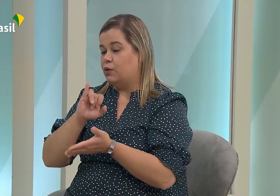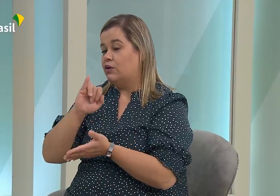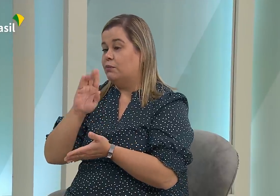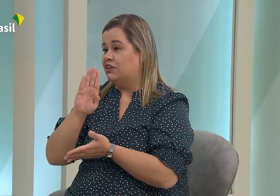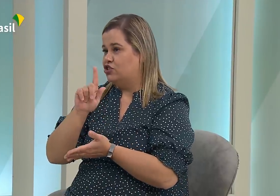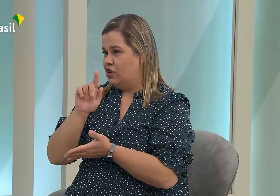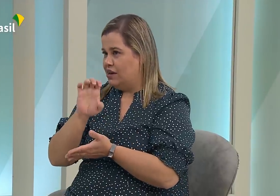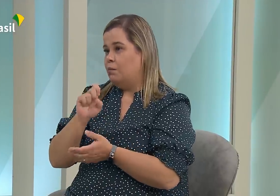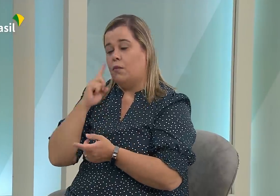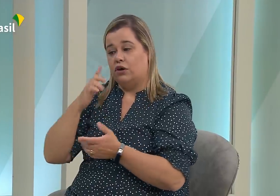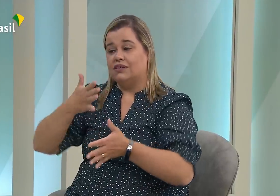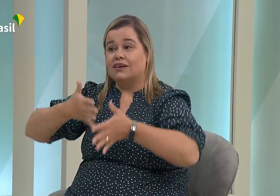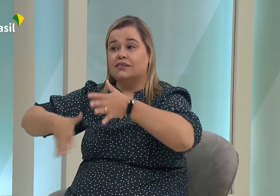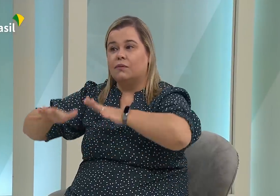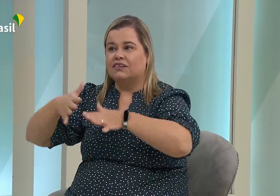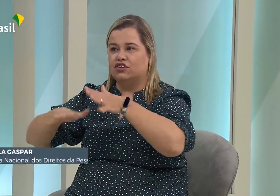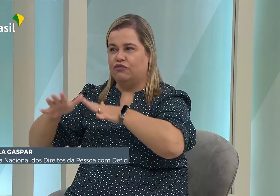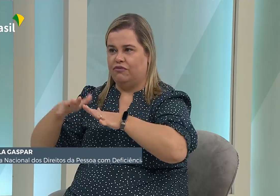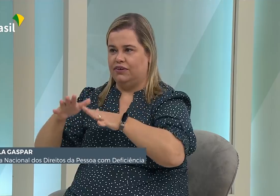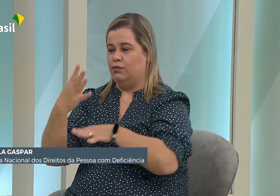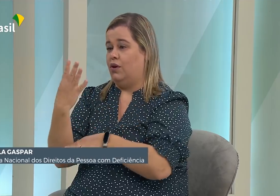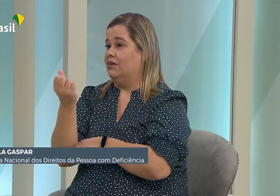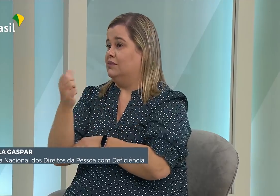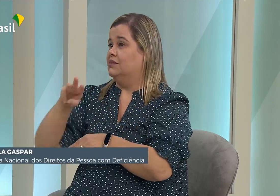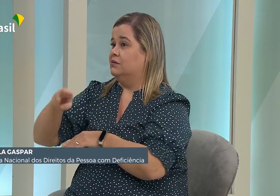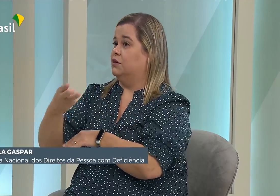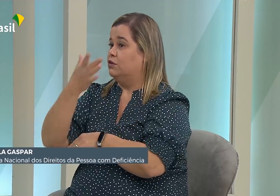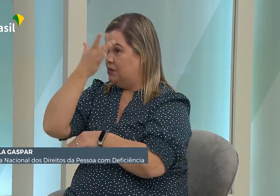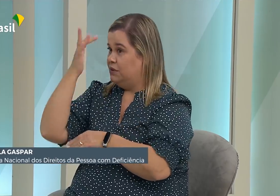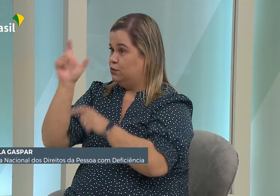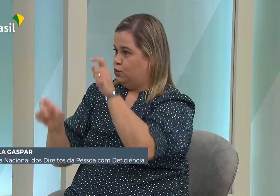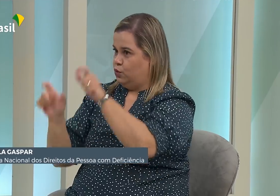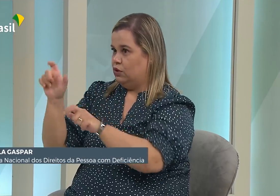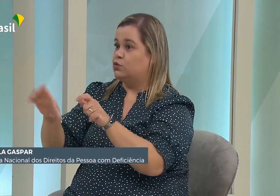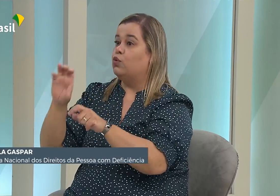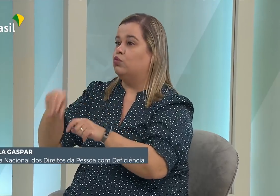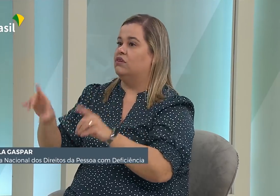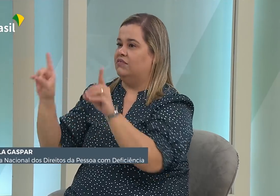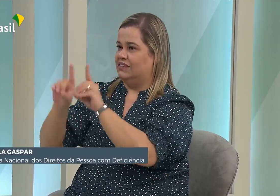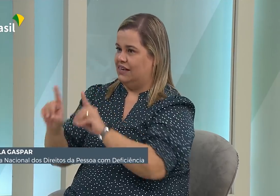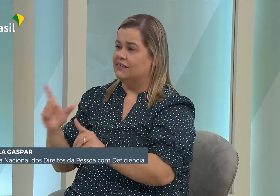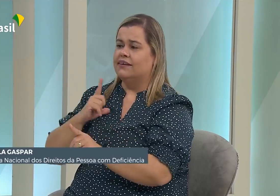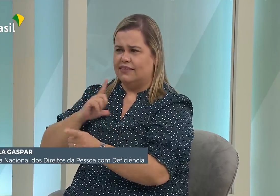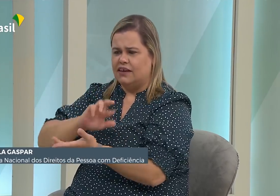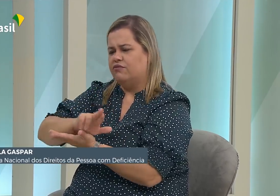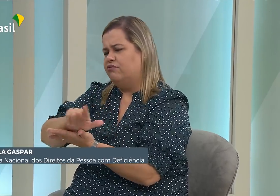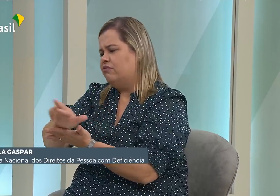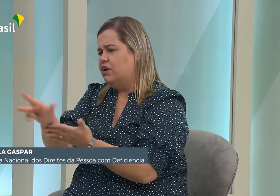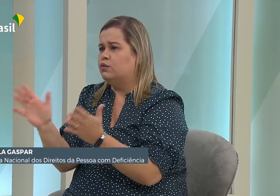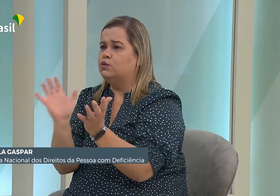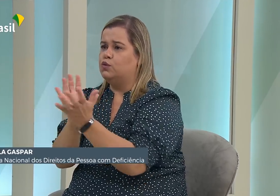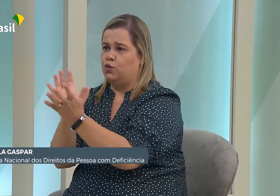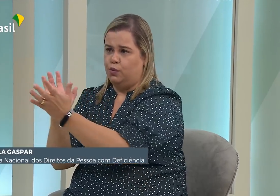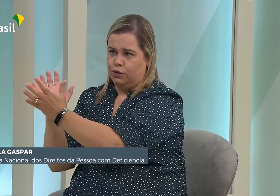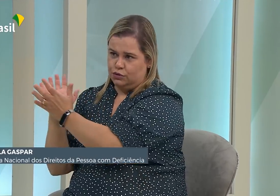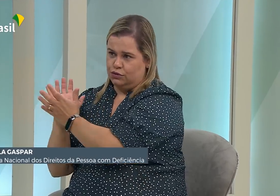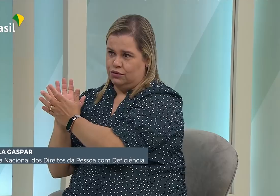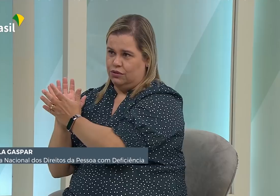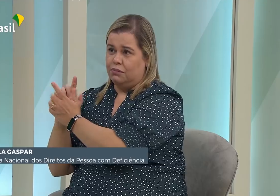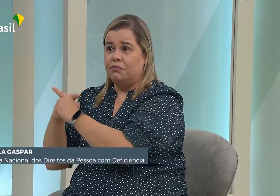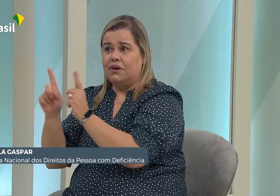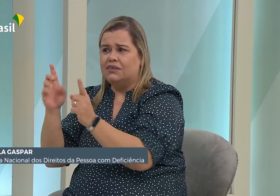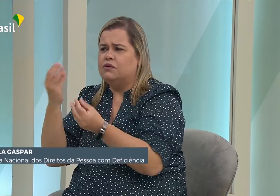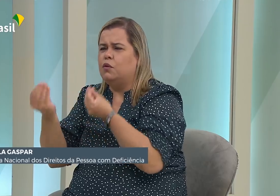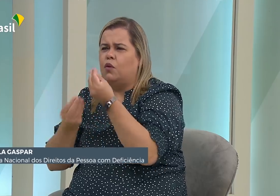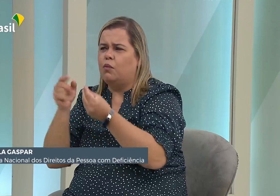Bom, na verdade, essa estimativa de 46 milhões de pessoas apresentada pelo IBGE já tem algum